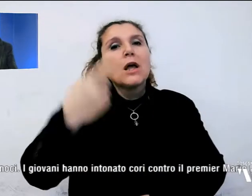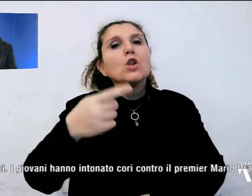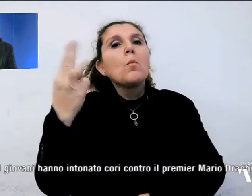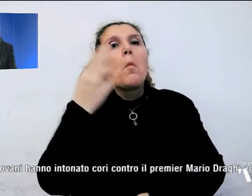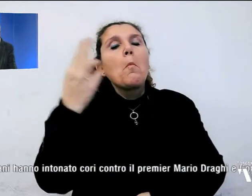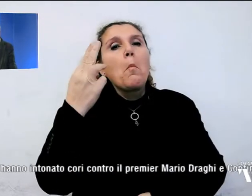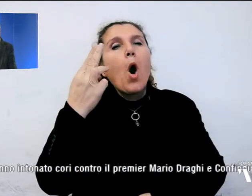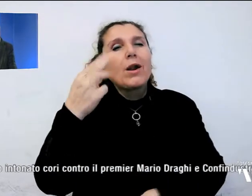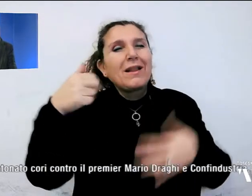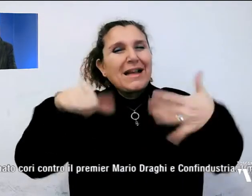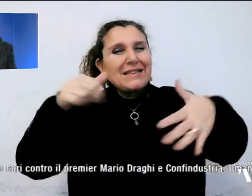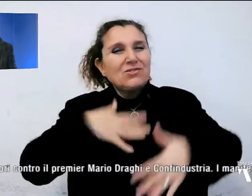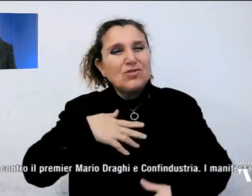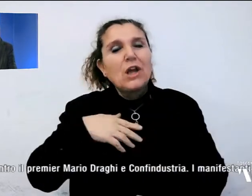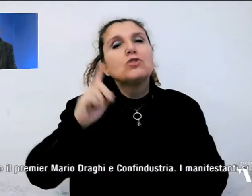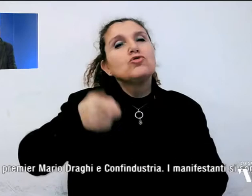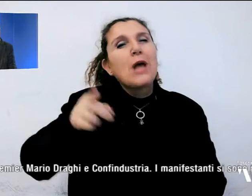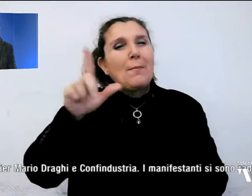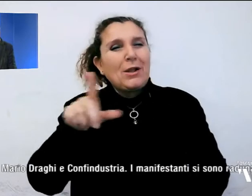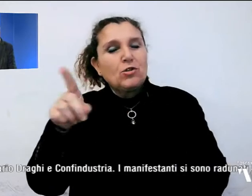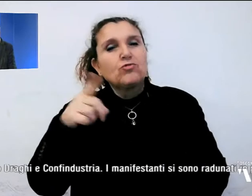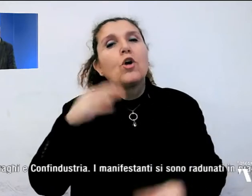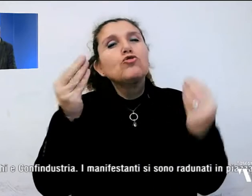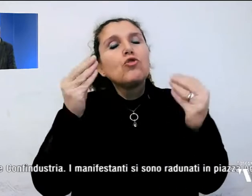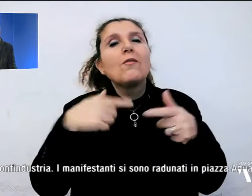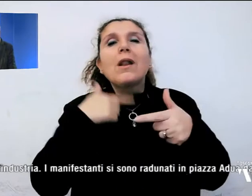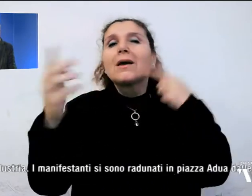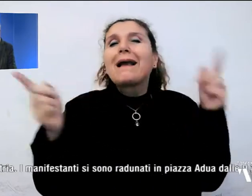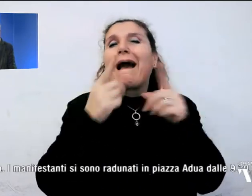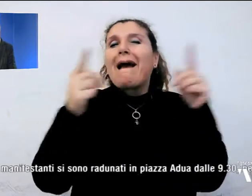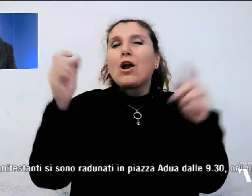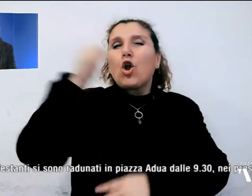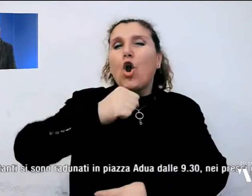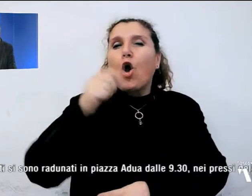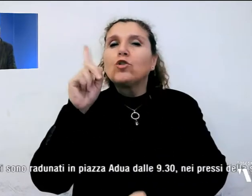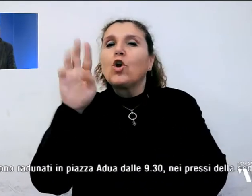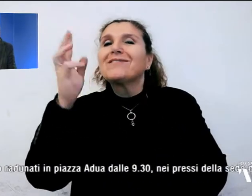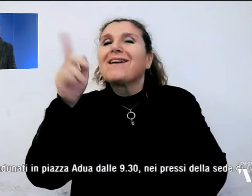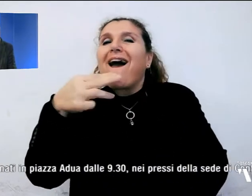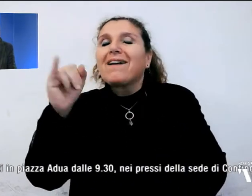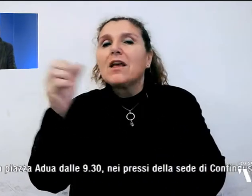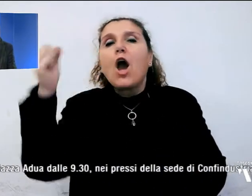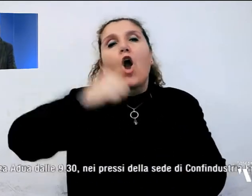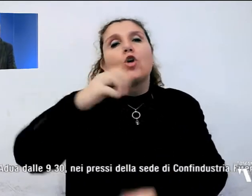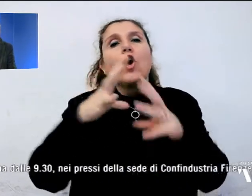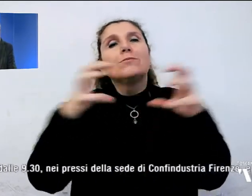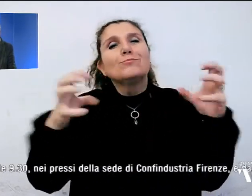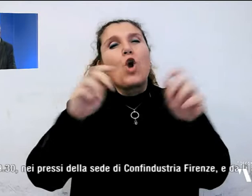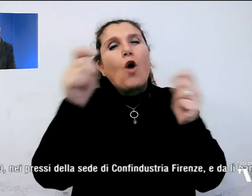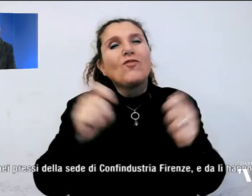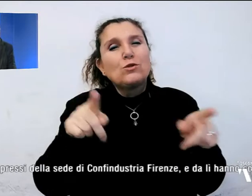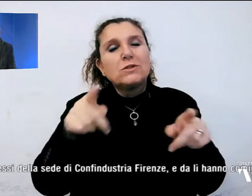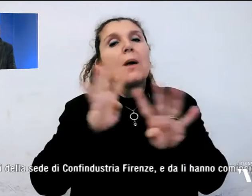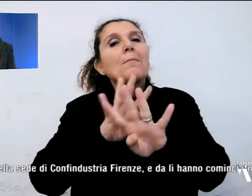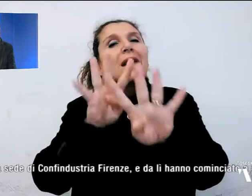Lenoci. I giovani hanno intonato cori contro il premier Draghi e Confindustria. I manifestanti si sono